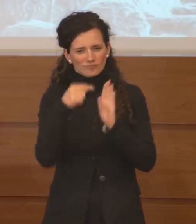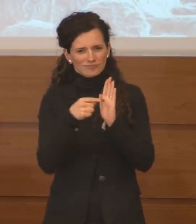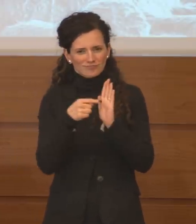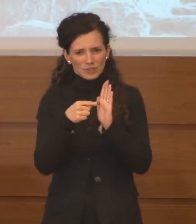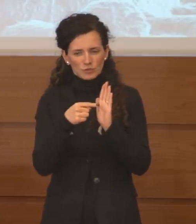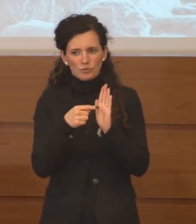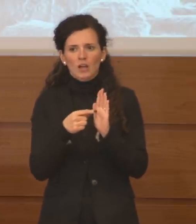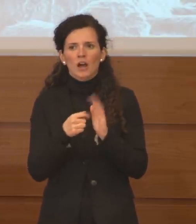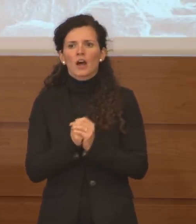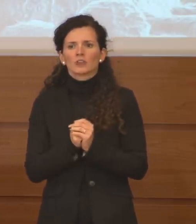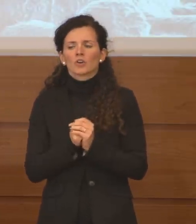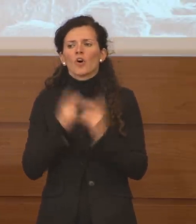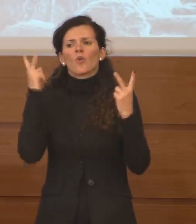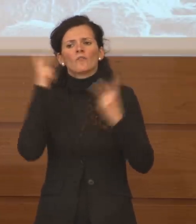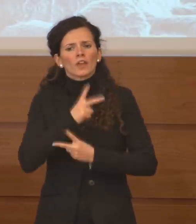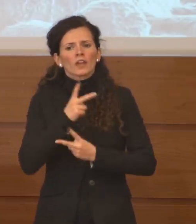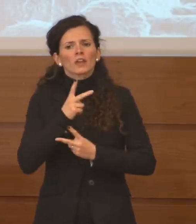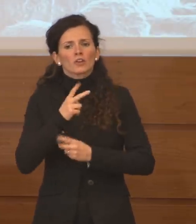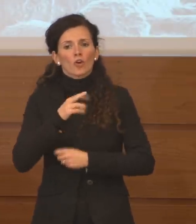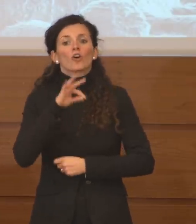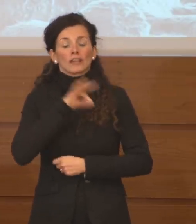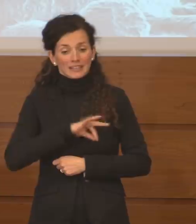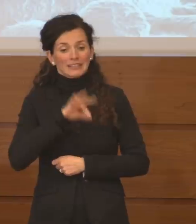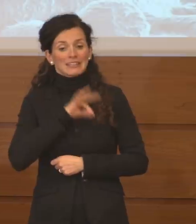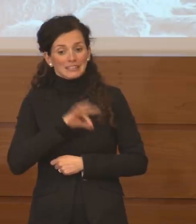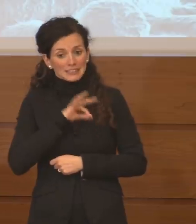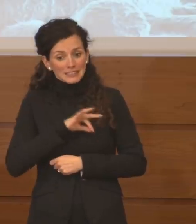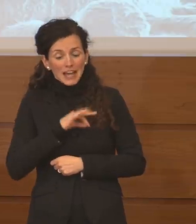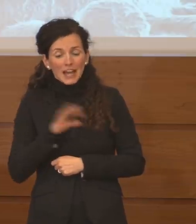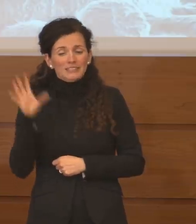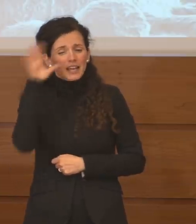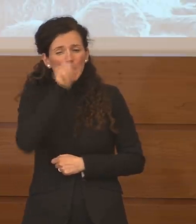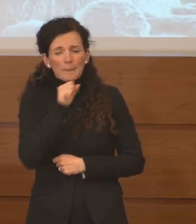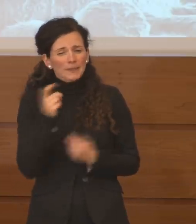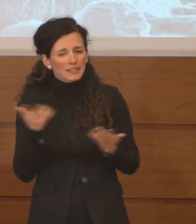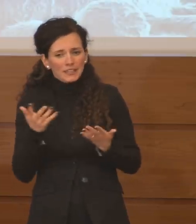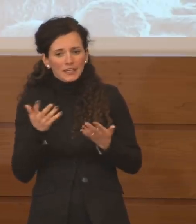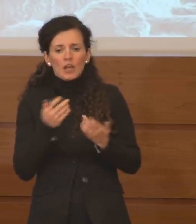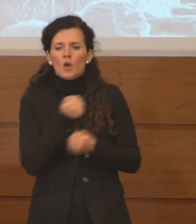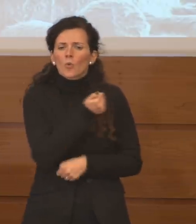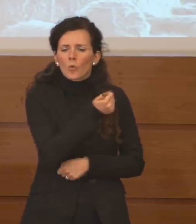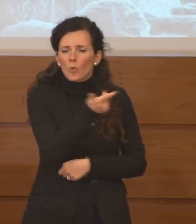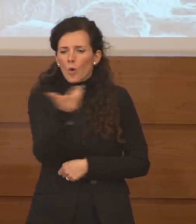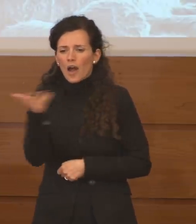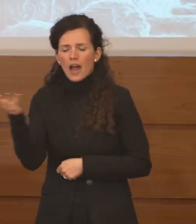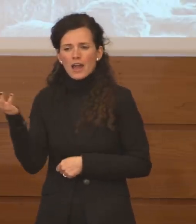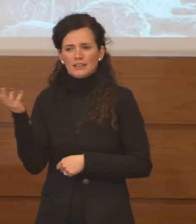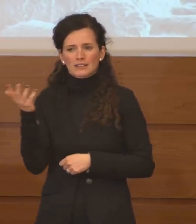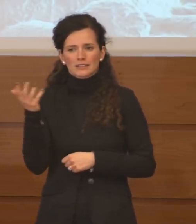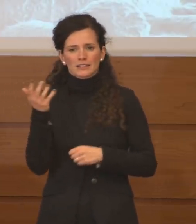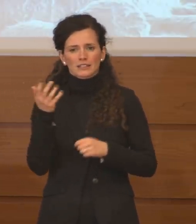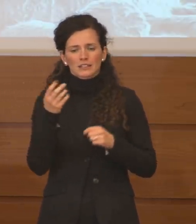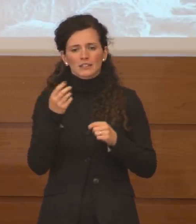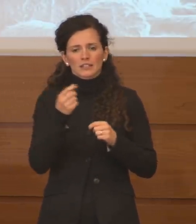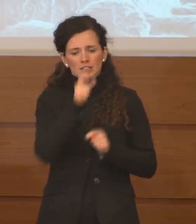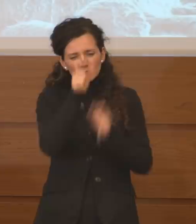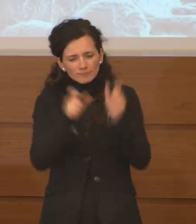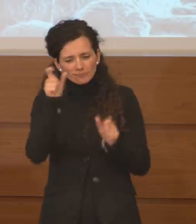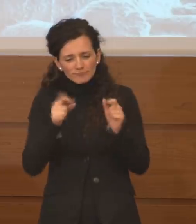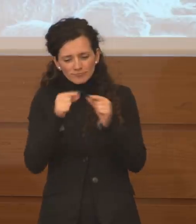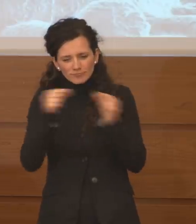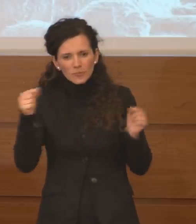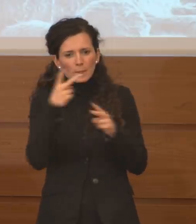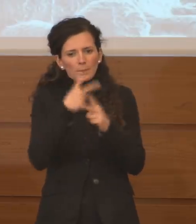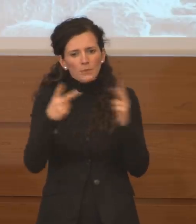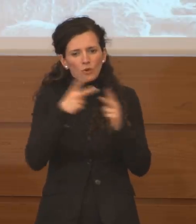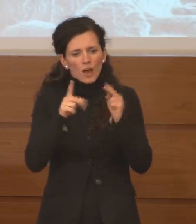è interessante capire anche quanti sono stati poi i campioni esaminati. Mi